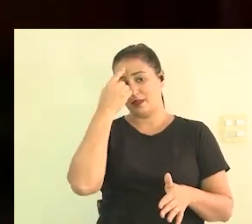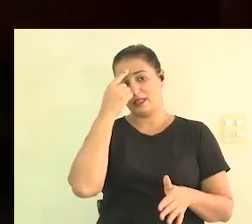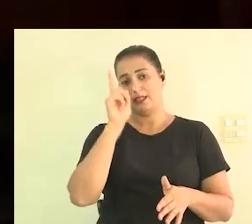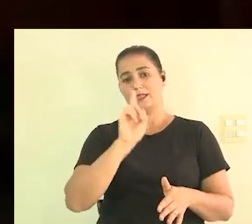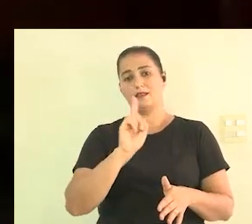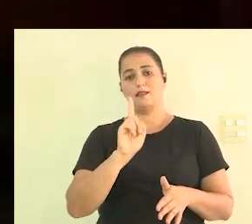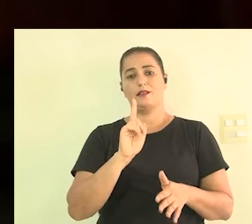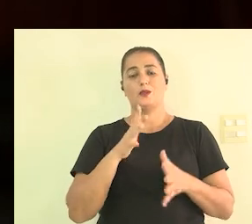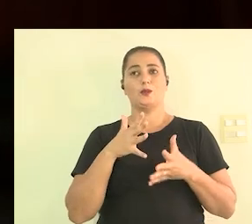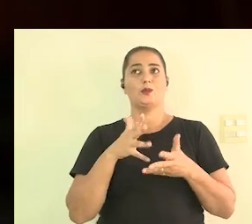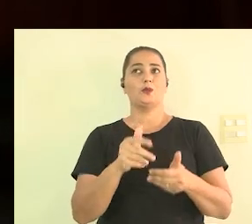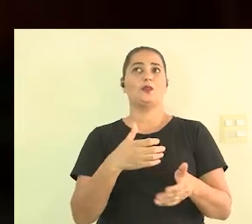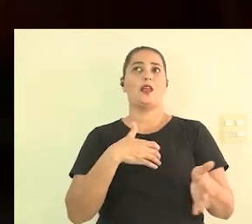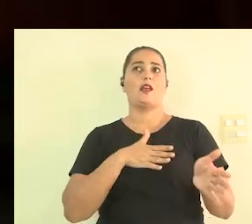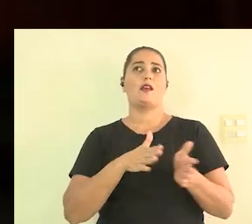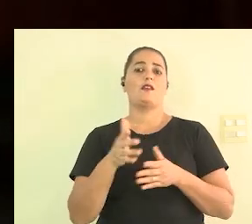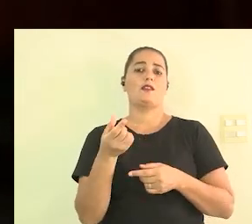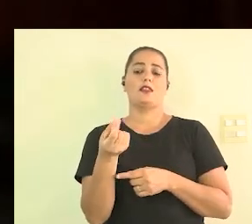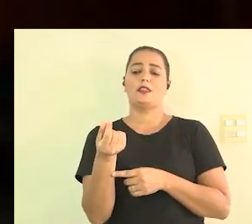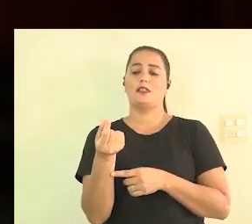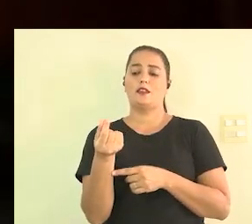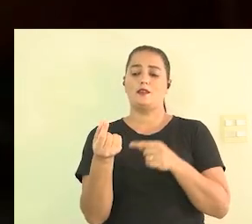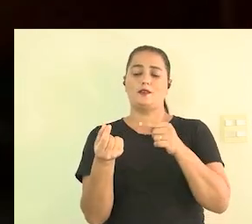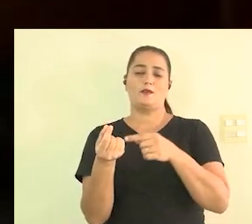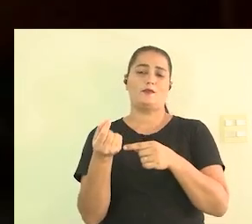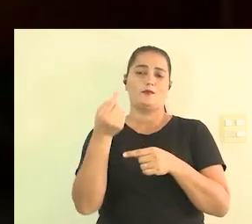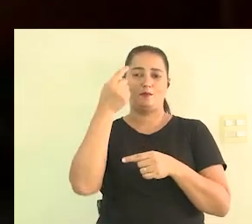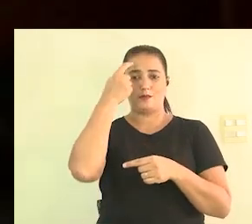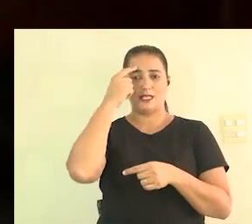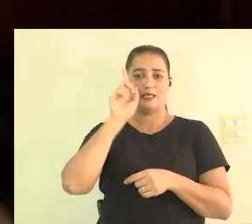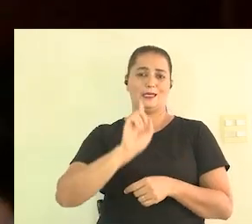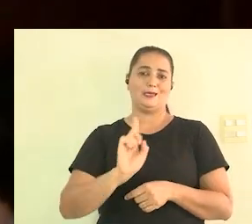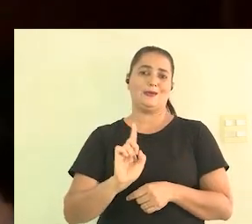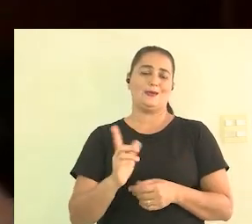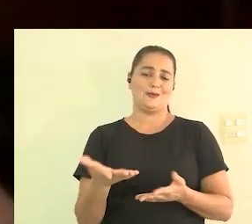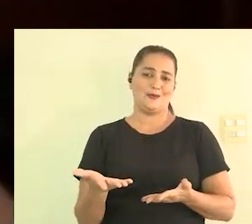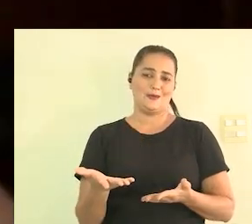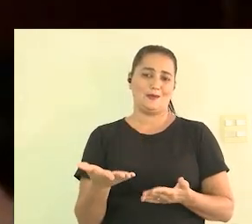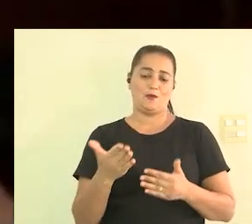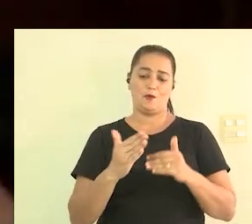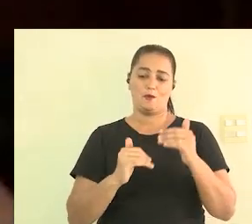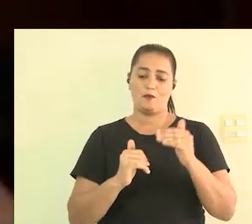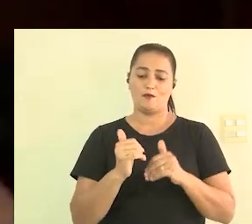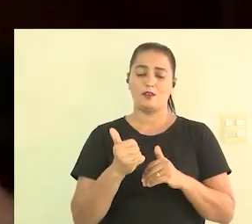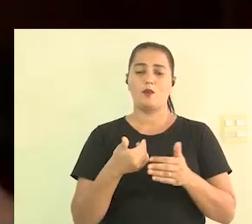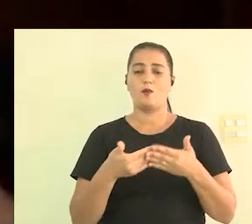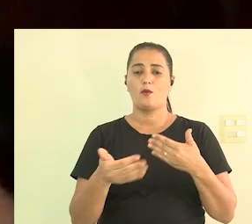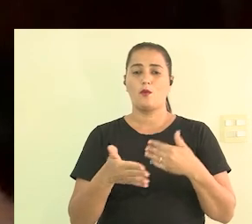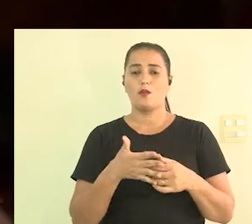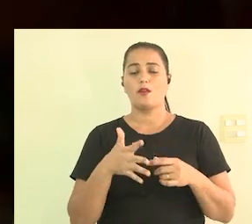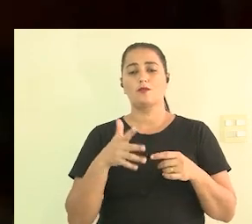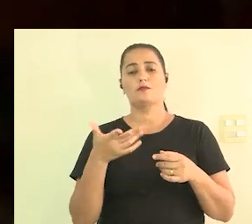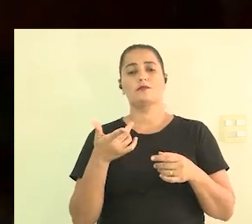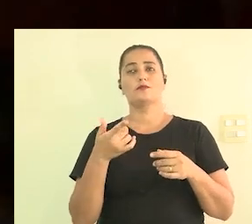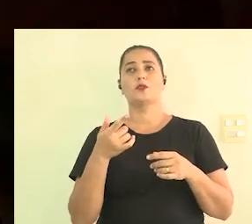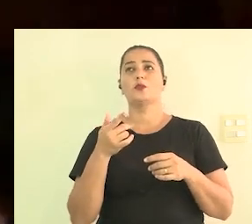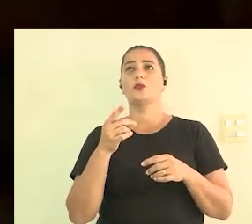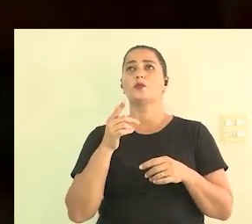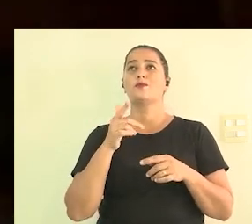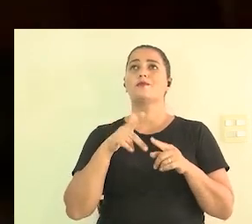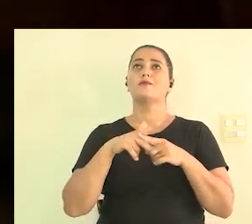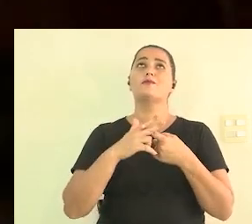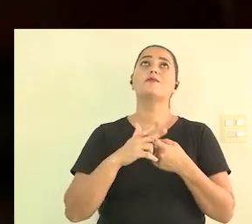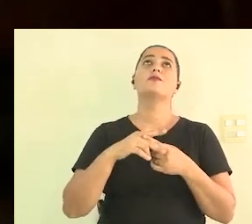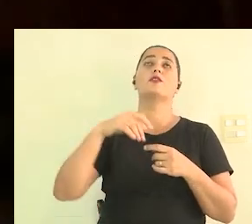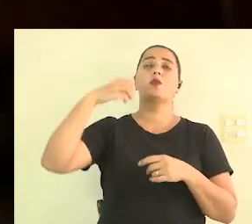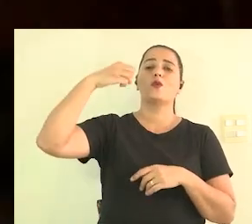é qualquer profissional que você chama na sua casa para ajeitar um ponto de luz não é esse valor entendeu então é preciso entender que para você